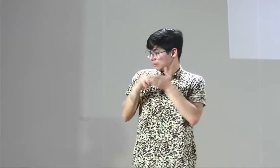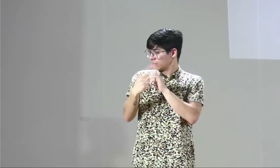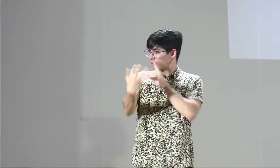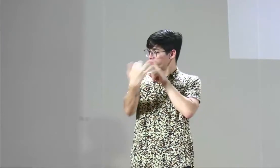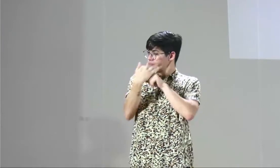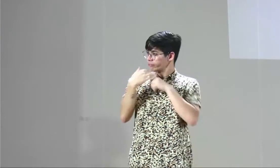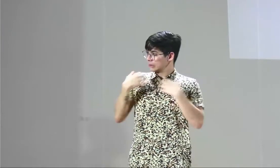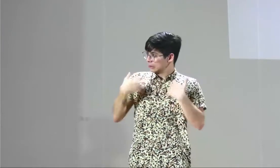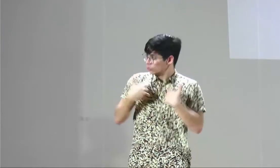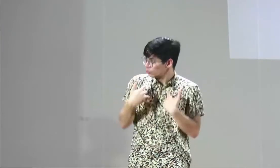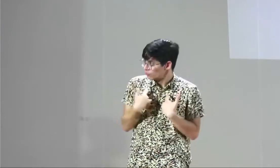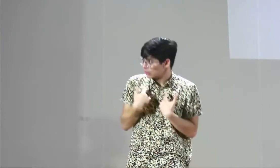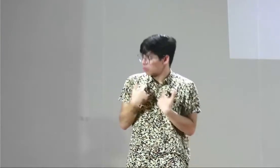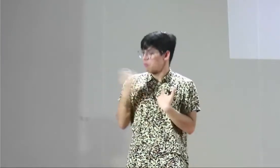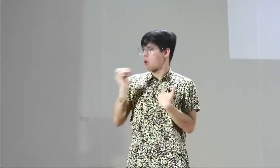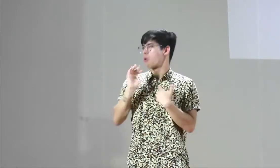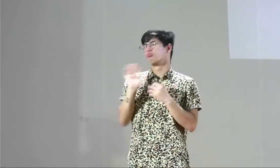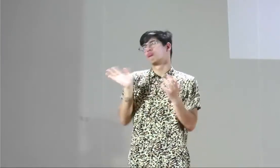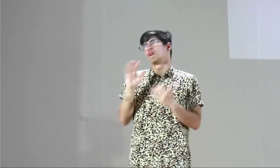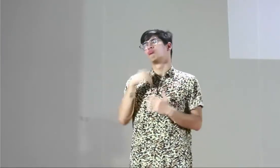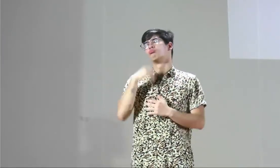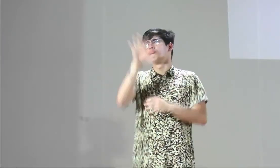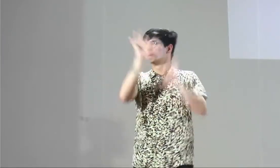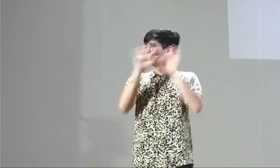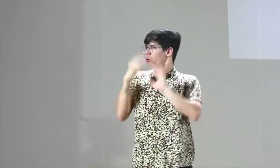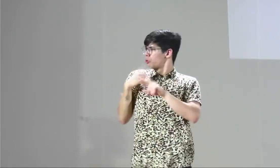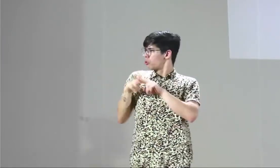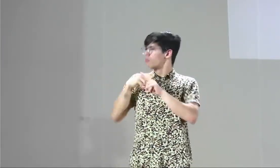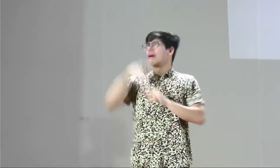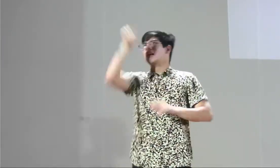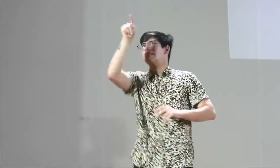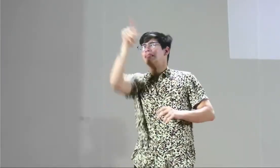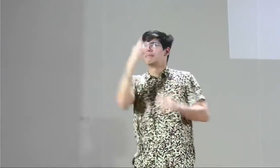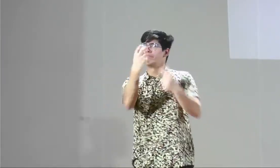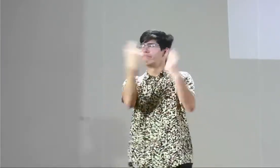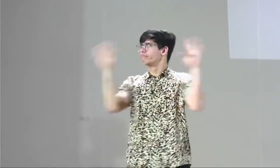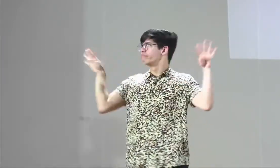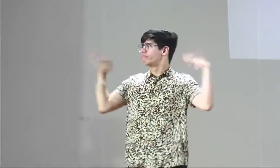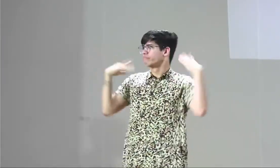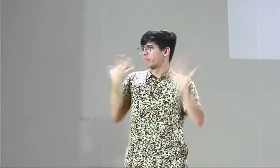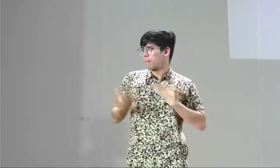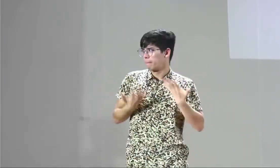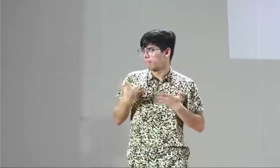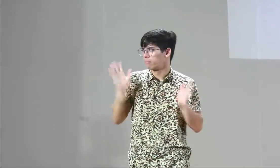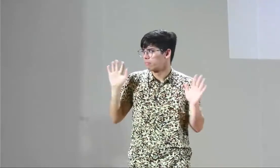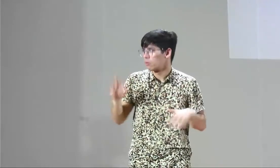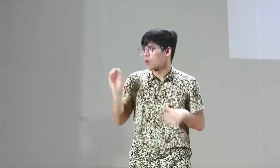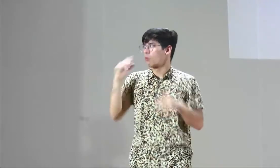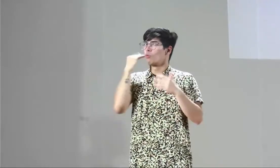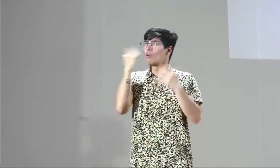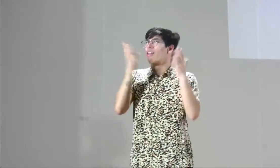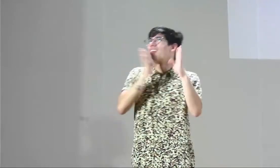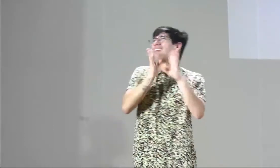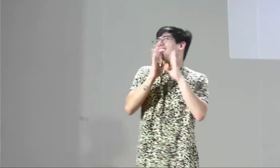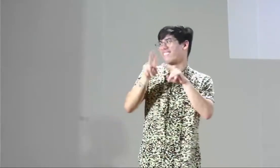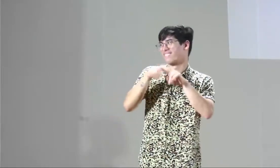otros. Entonces, quiere decir que hay un sufrimiento en esta parte o que no quieren ser